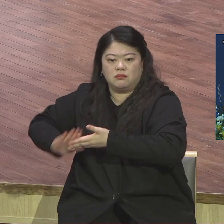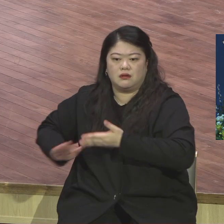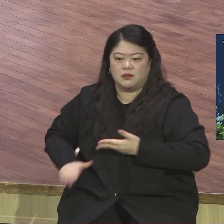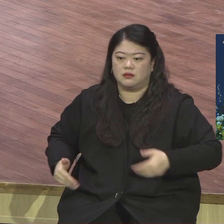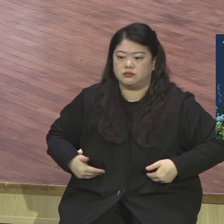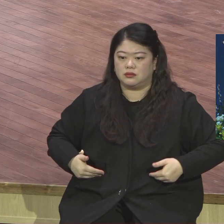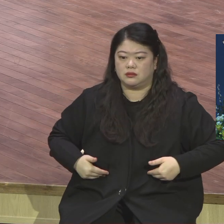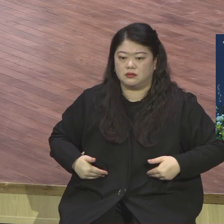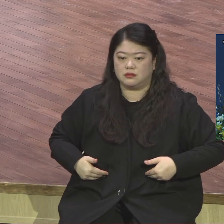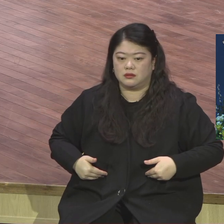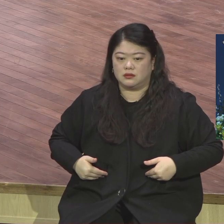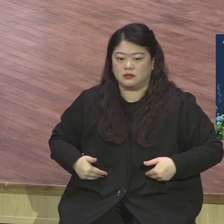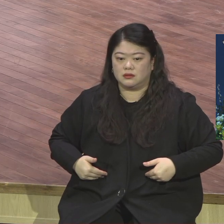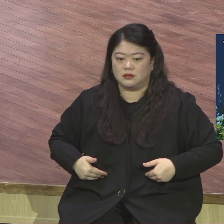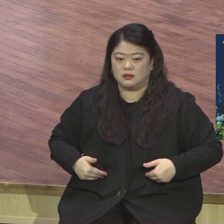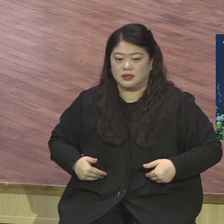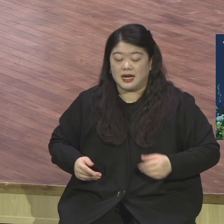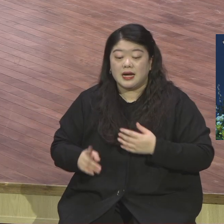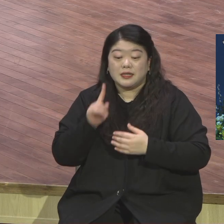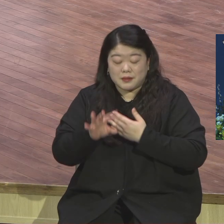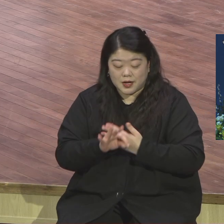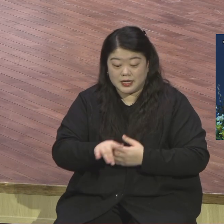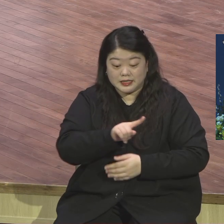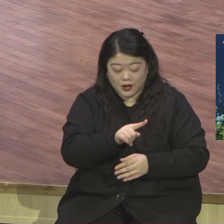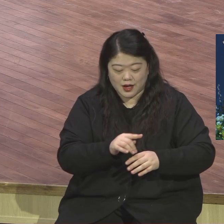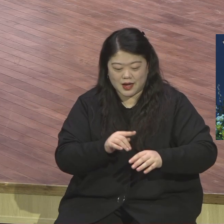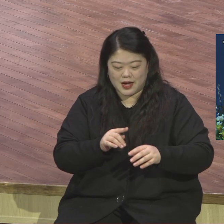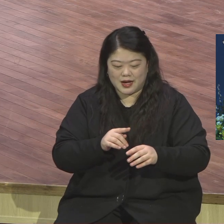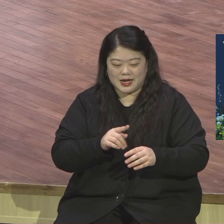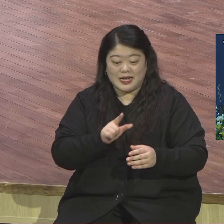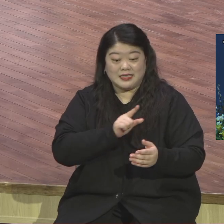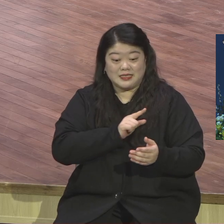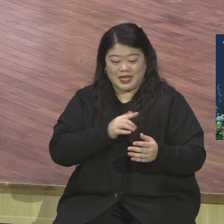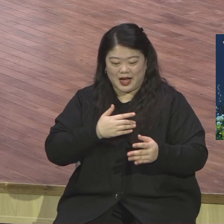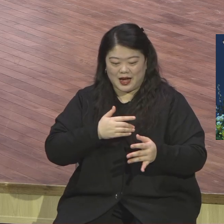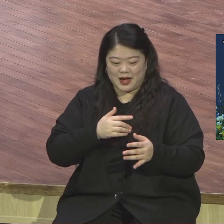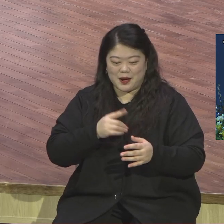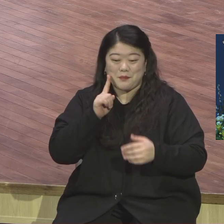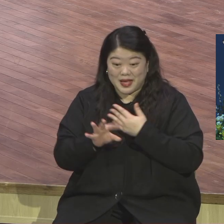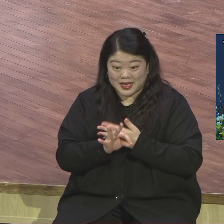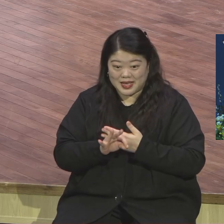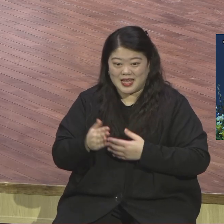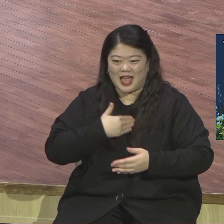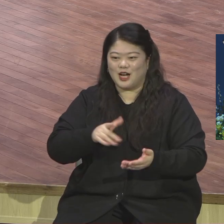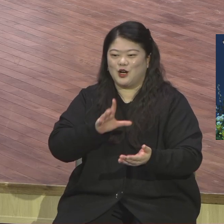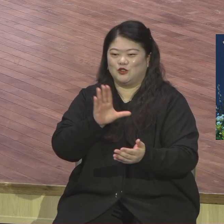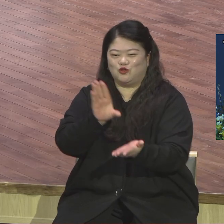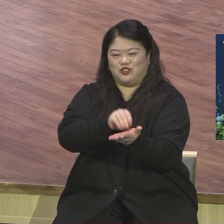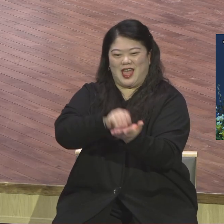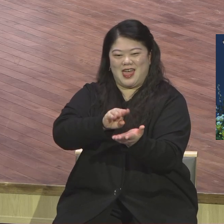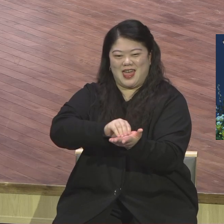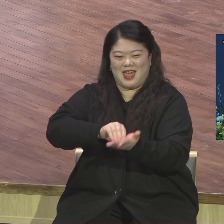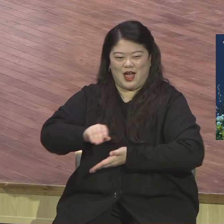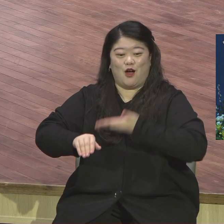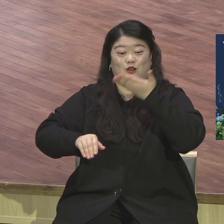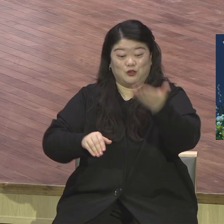% 되거든 내한테 보고하라 그랬어. 보고하면 내가 상금을 주기로 해. 상금. 그러니까 그렇게 이 시스템을